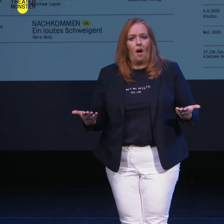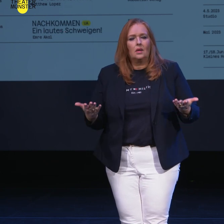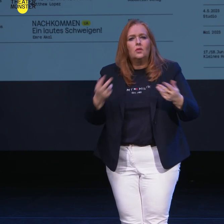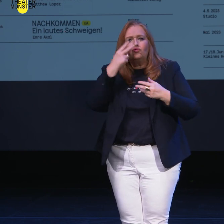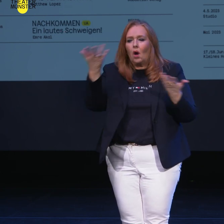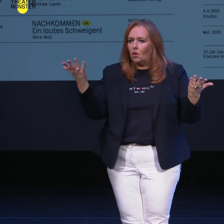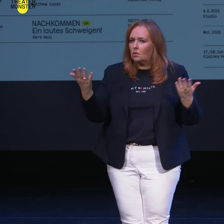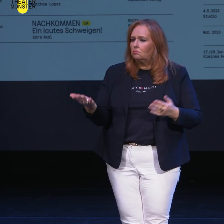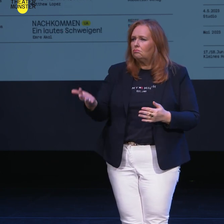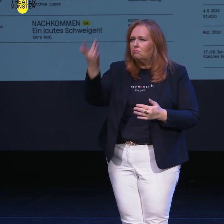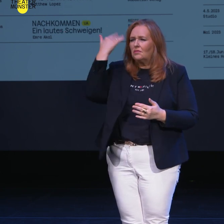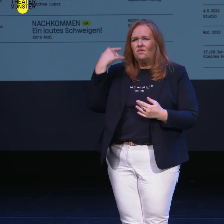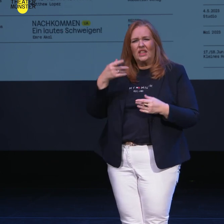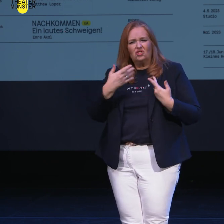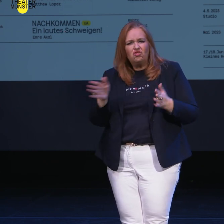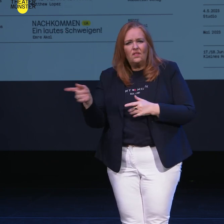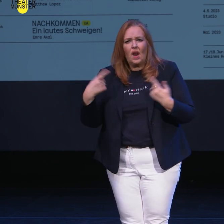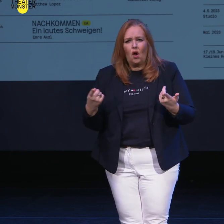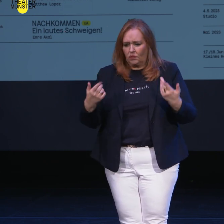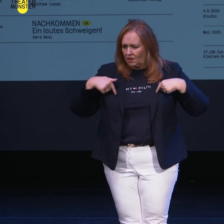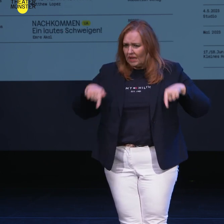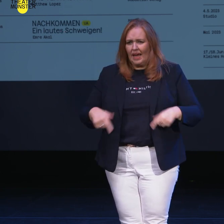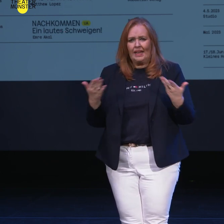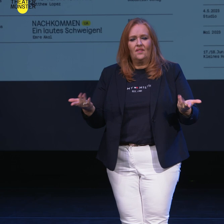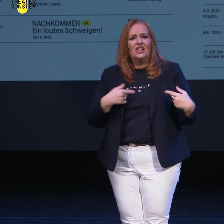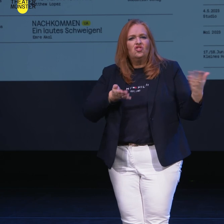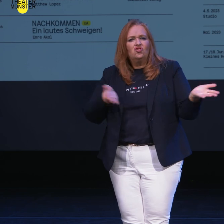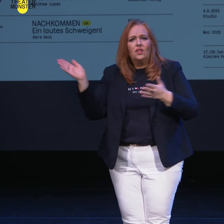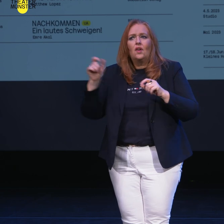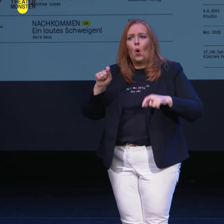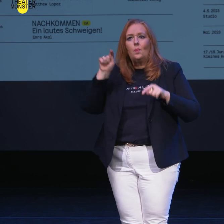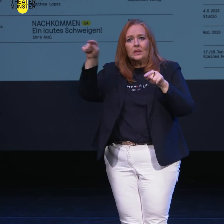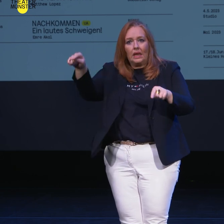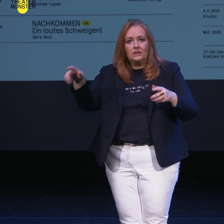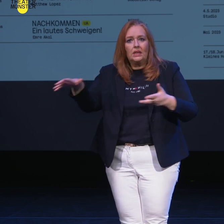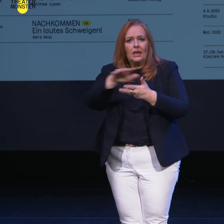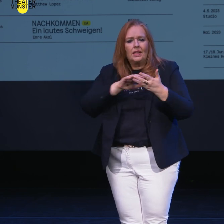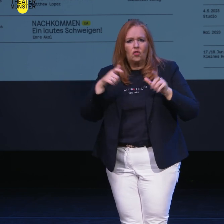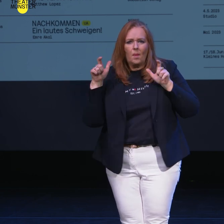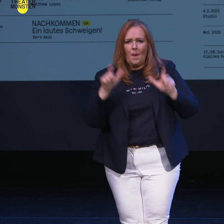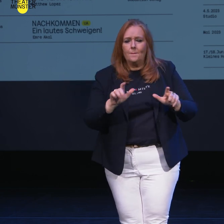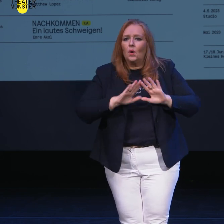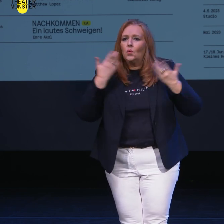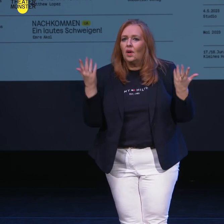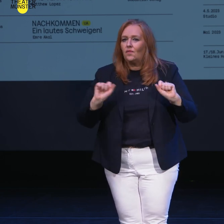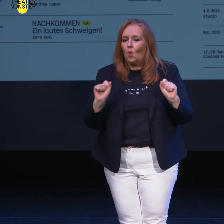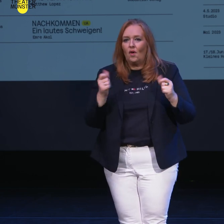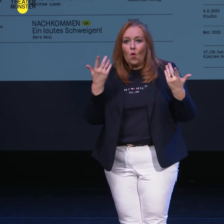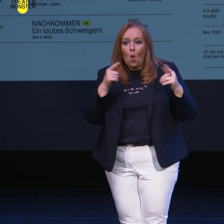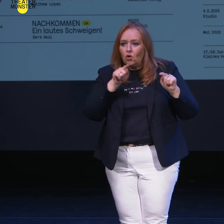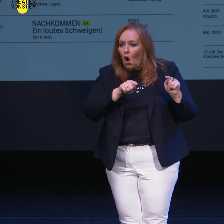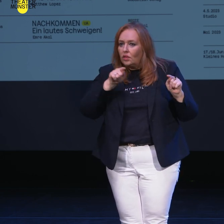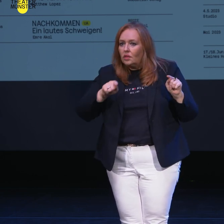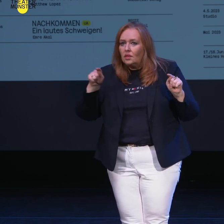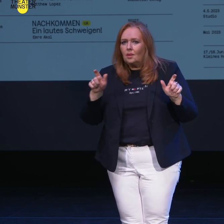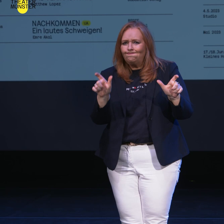was ist eigentlich damals schiefgelaufen? Also was ist in unserer Gegenwart schiefgelaufen? Wieso haben wir die Katastrophe nicht verhindert? Wo gab es die Möglichkeit